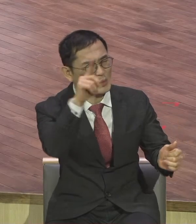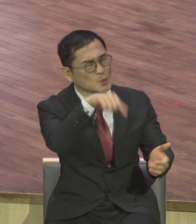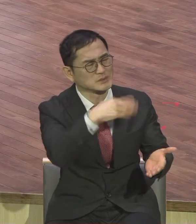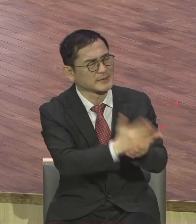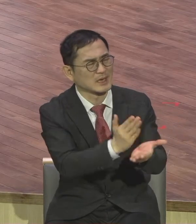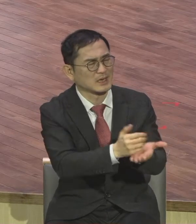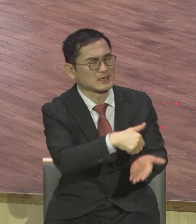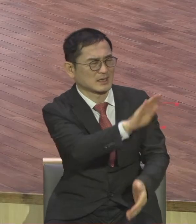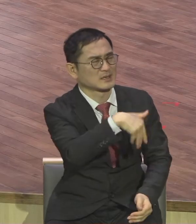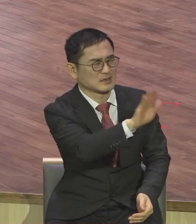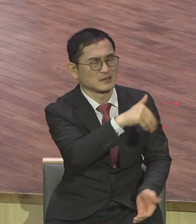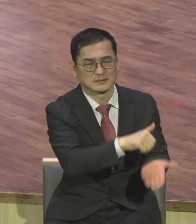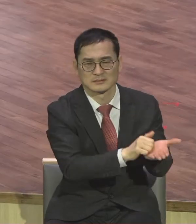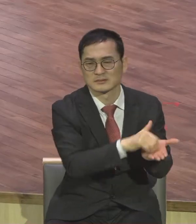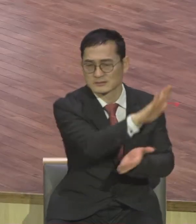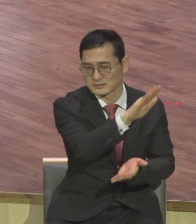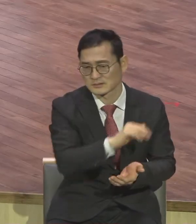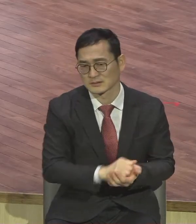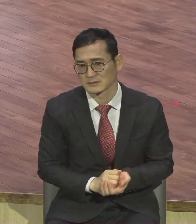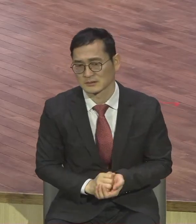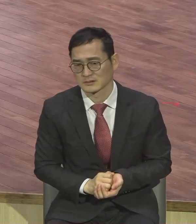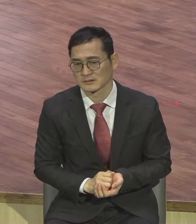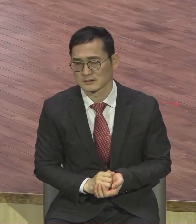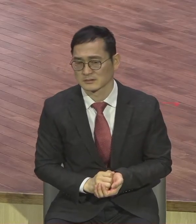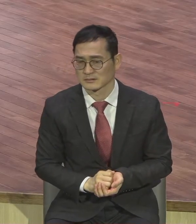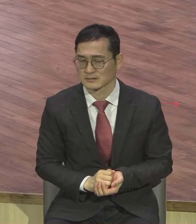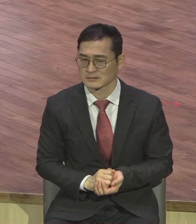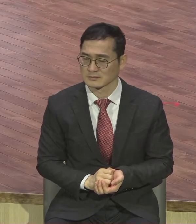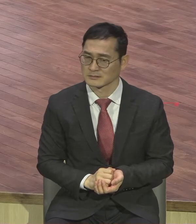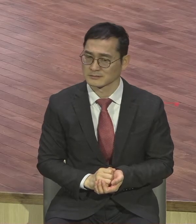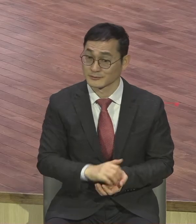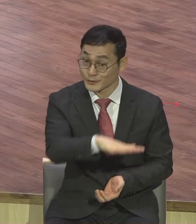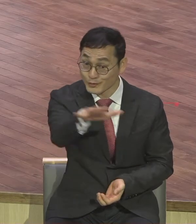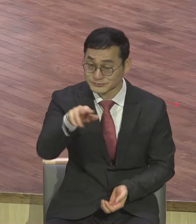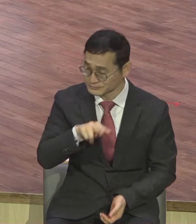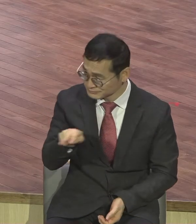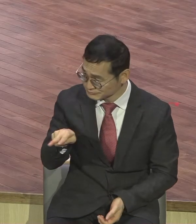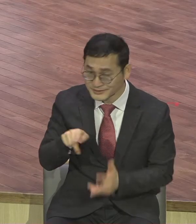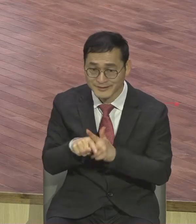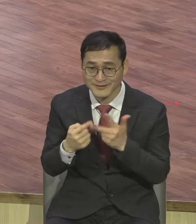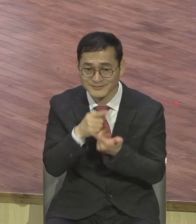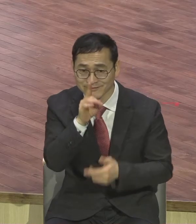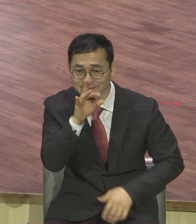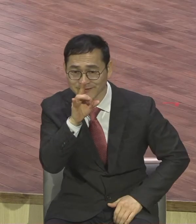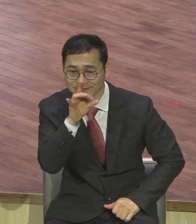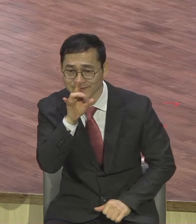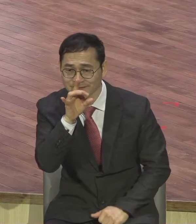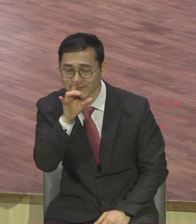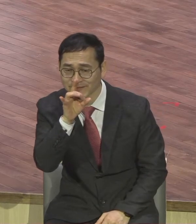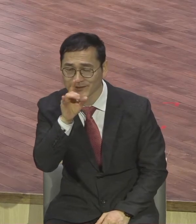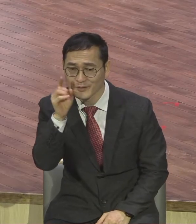쫓아내여 이해 안 되죠 그러니까 이유가 어디였느냐 이들은